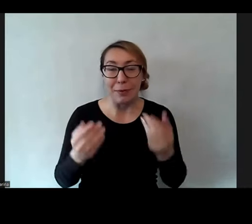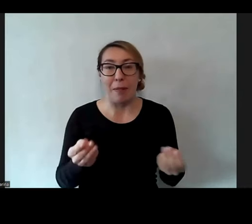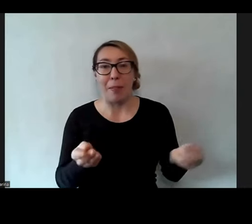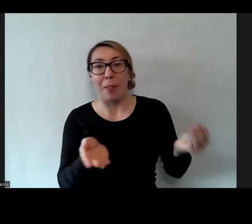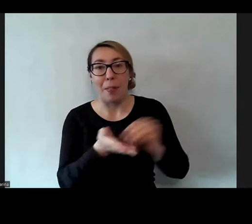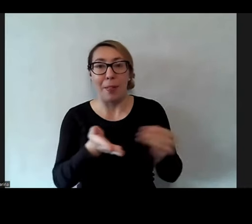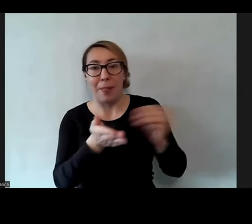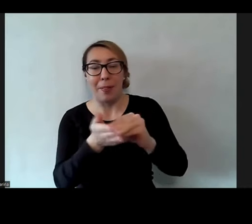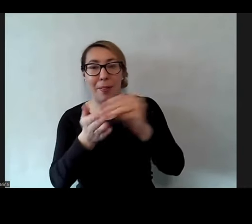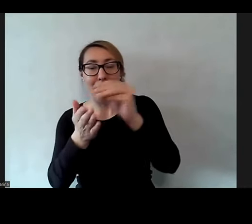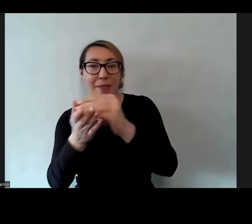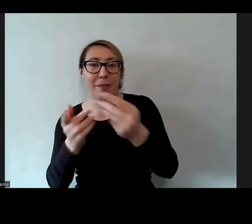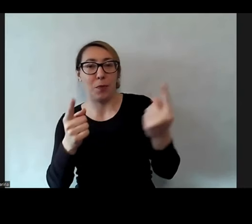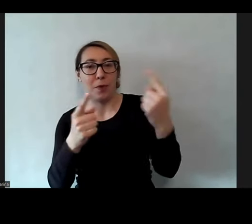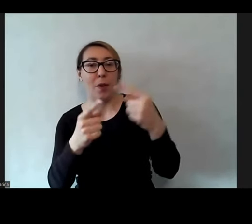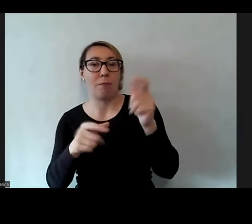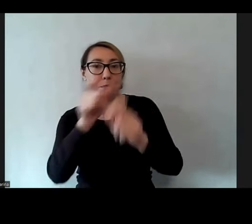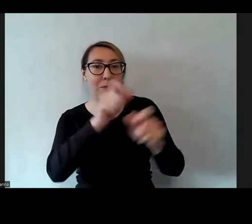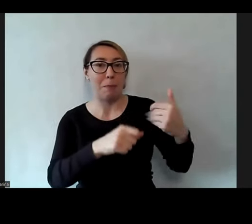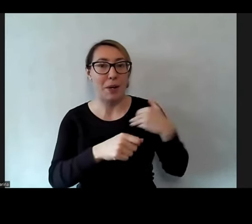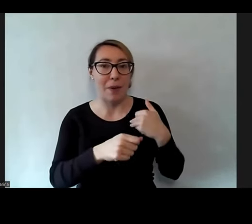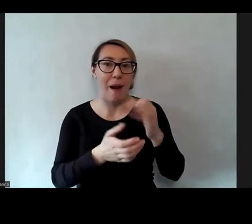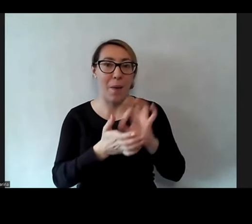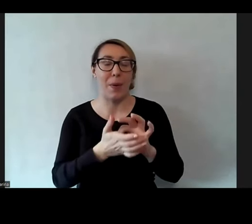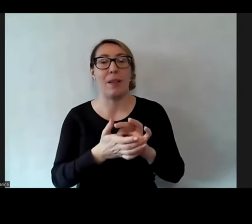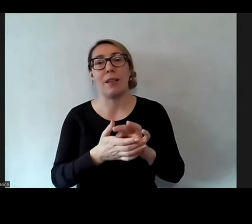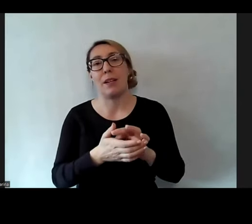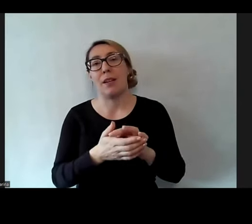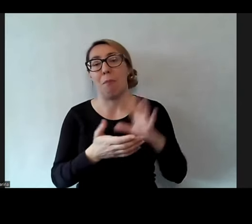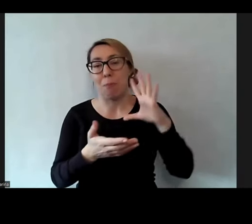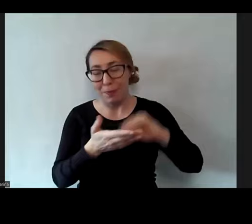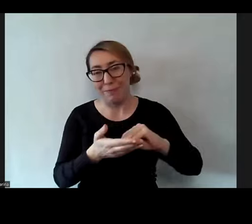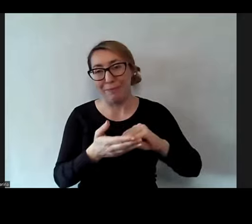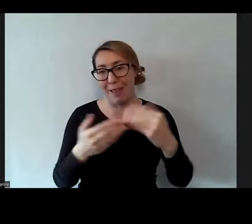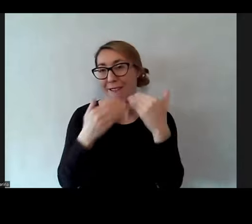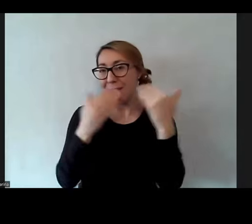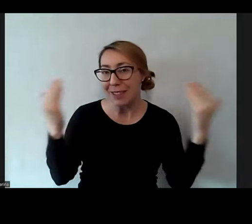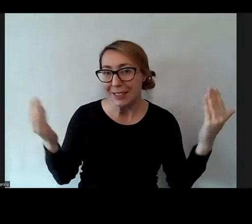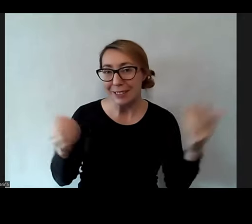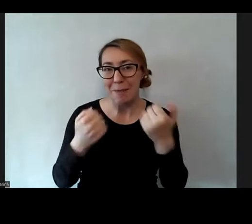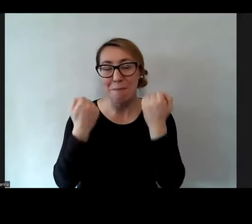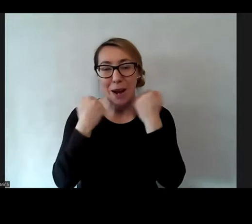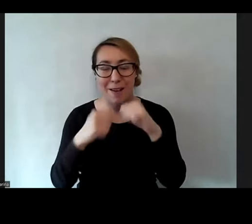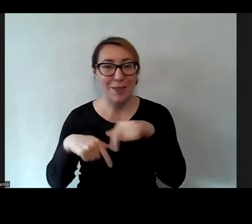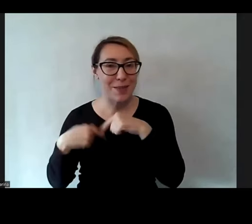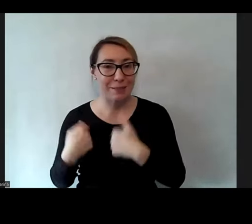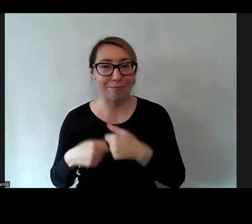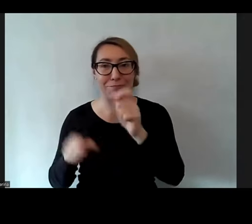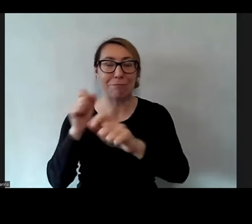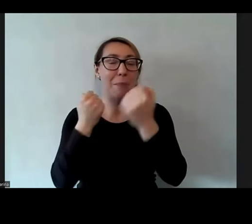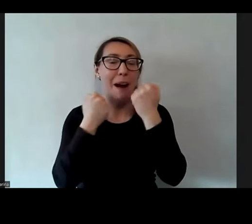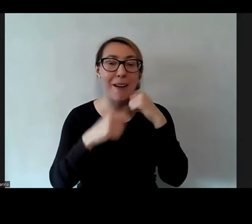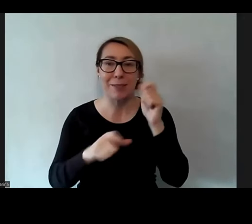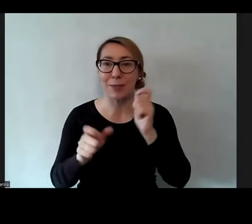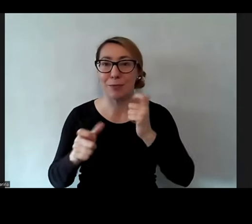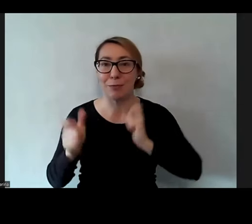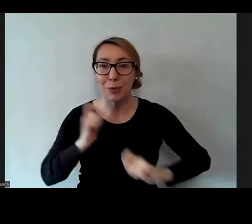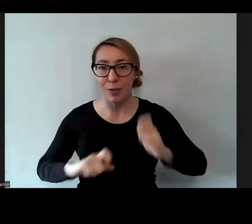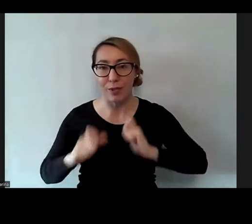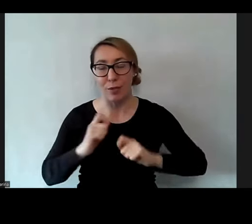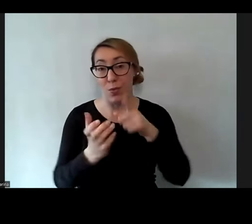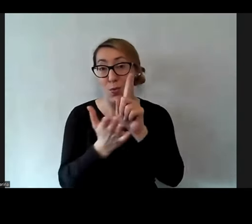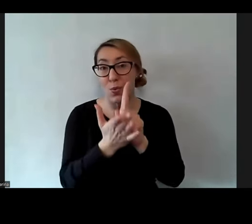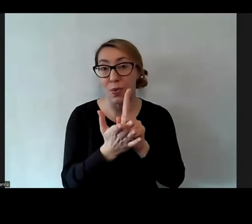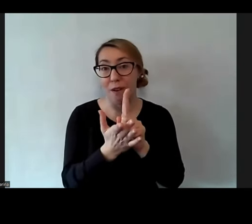osoby w trakcie, jak mówiłaś, więc witam bardzo, bardzo serdecznie wszystkie osoby. Bardzo się cieszę, że udało się